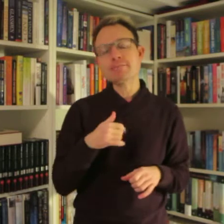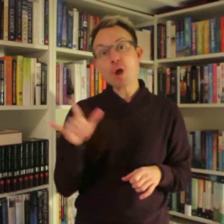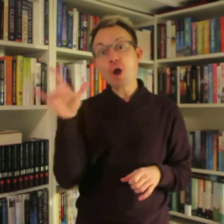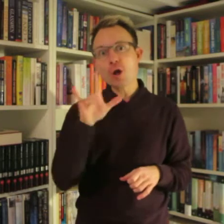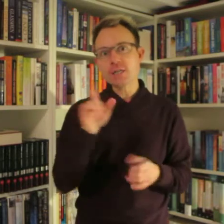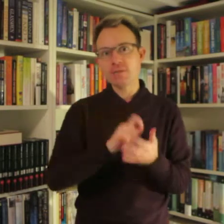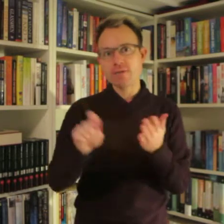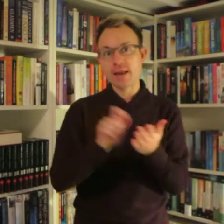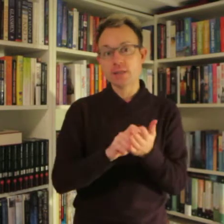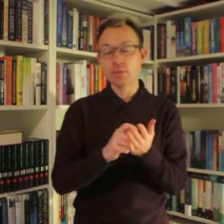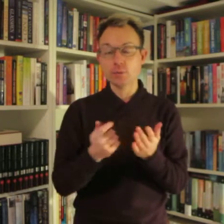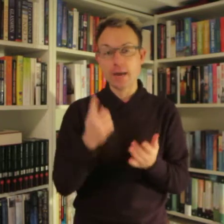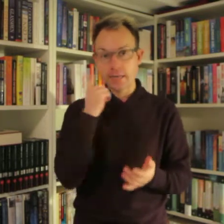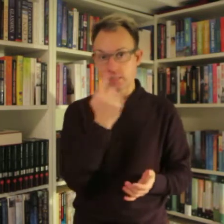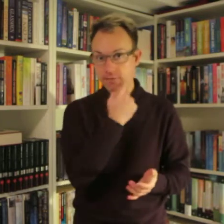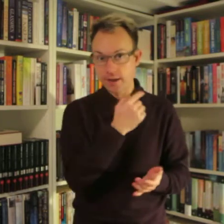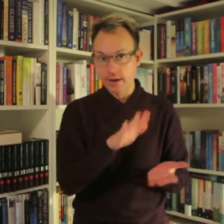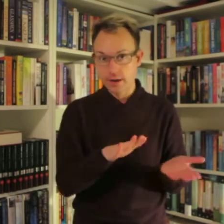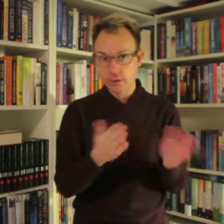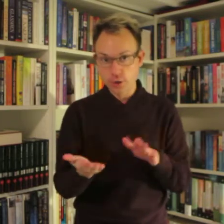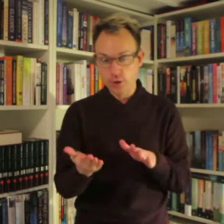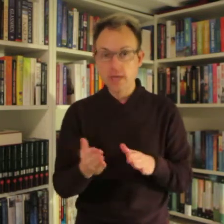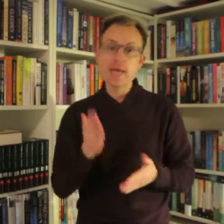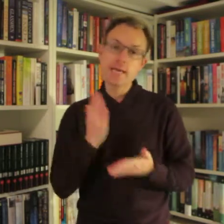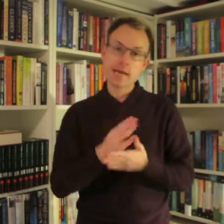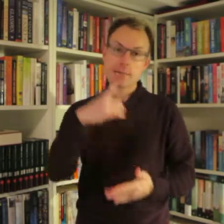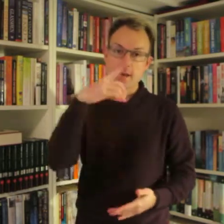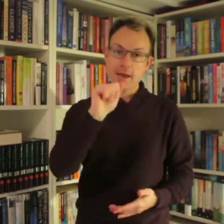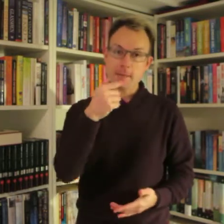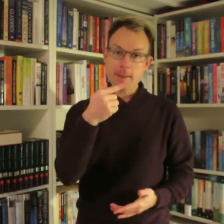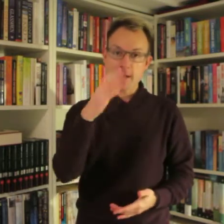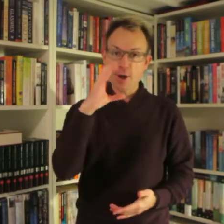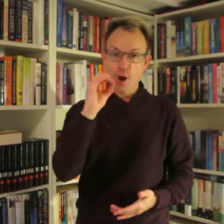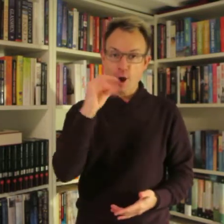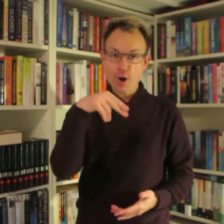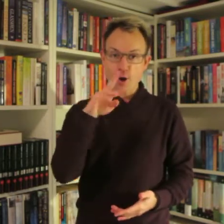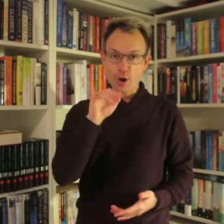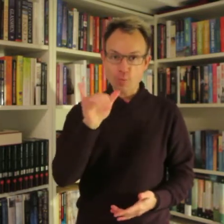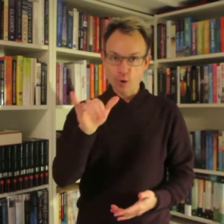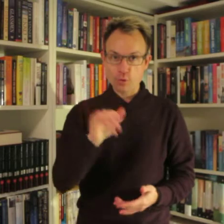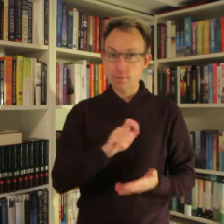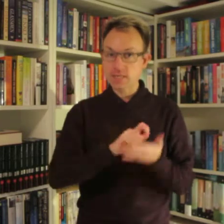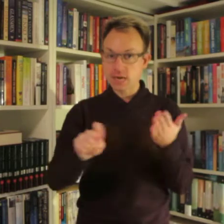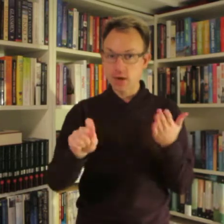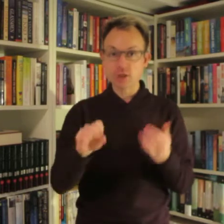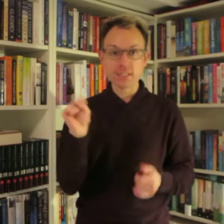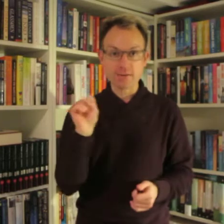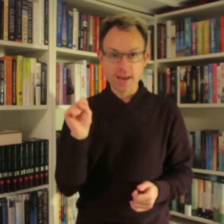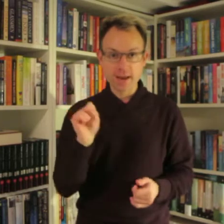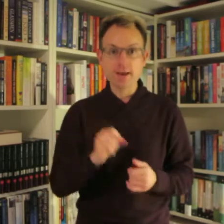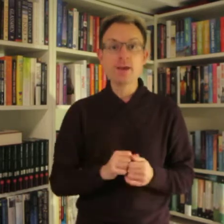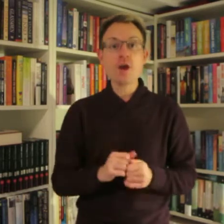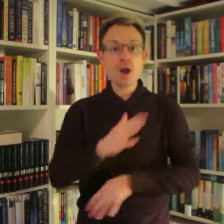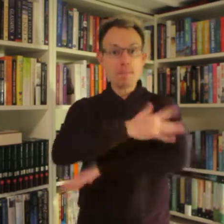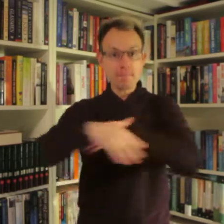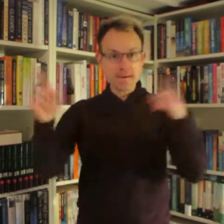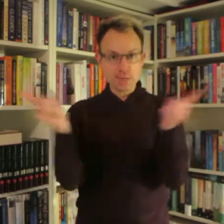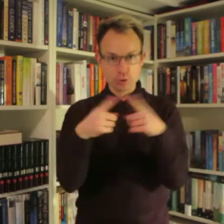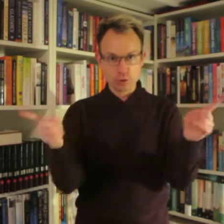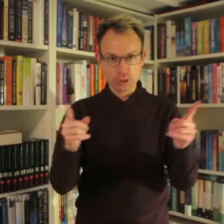yndlingsforfattere, som nu er desværre at dø. Det er nemlig Pat Conwell, som har skrevet Savannah Beach Music.